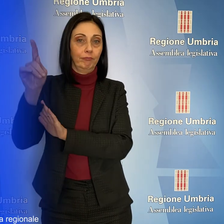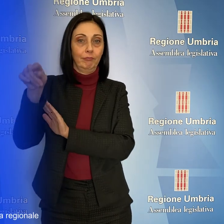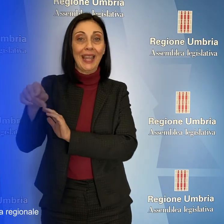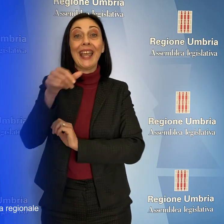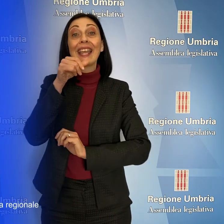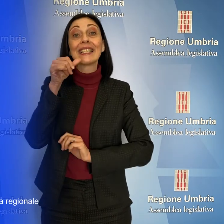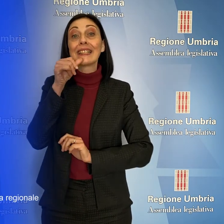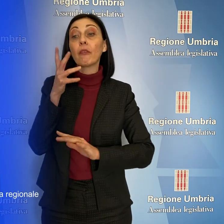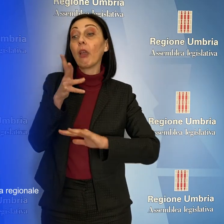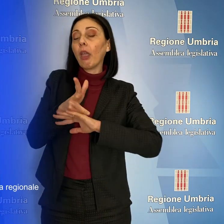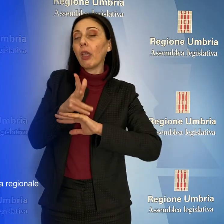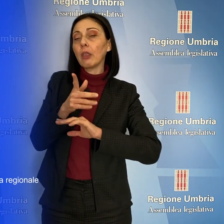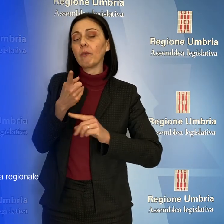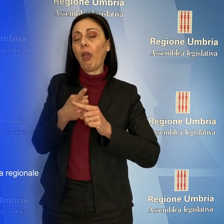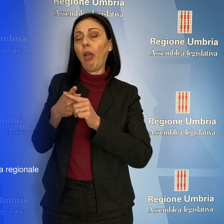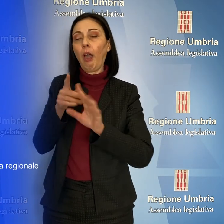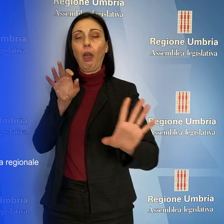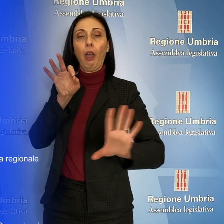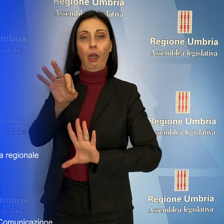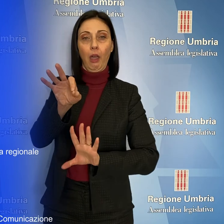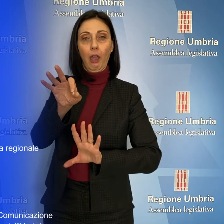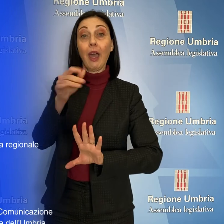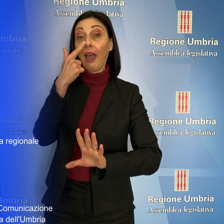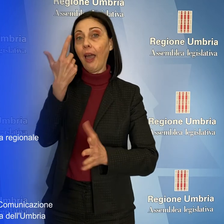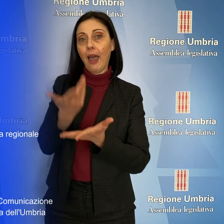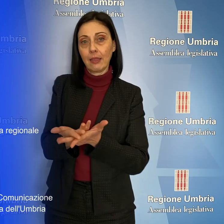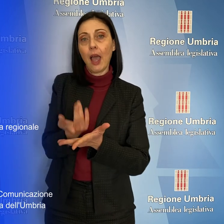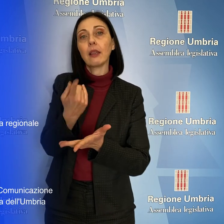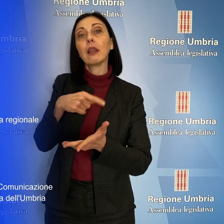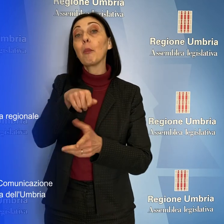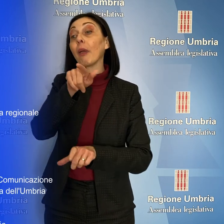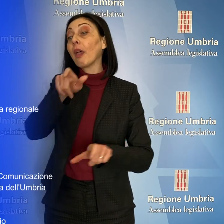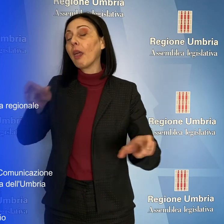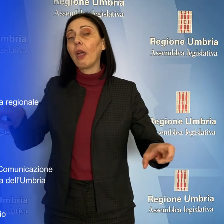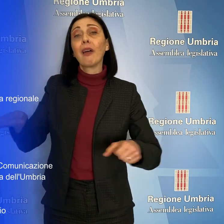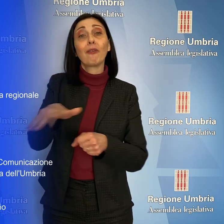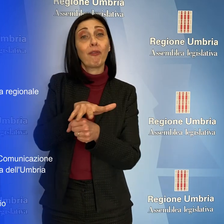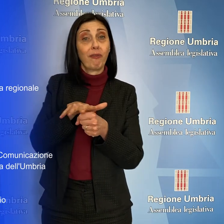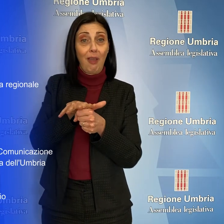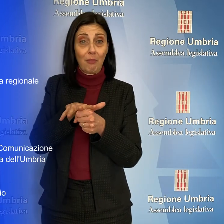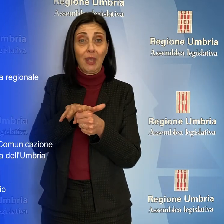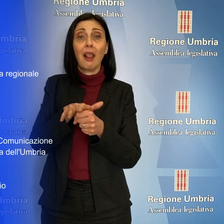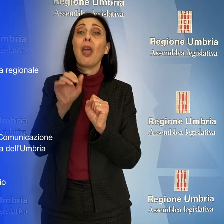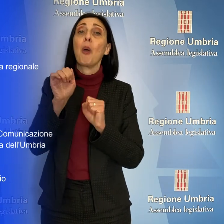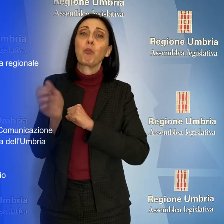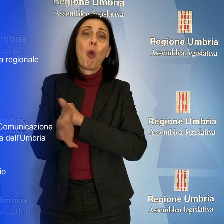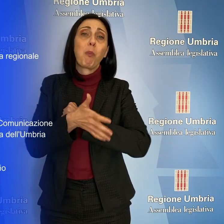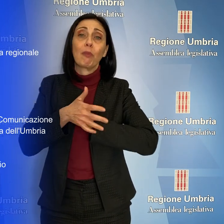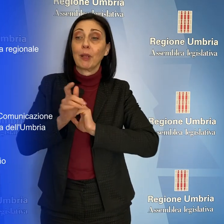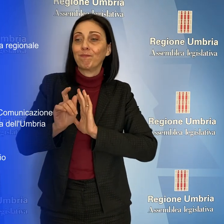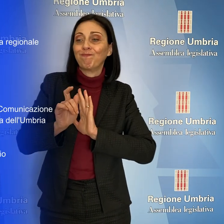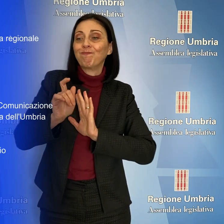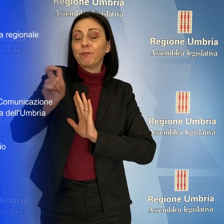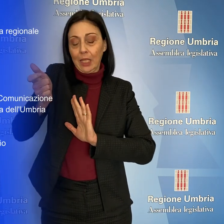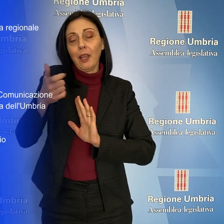mirati, utili a far ripartire l'economia e dare possibilità alle famiglie di uscire dalla povertà e riproporsi sul mercato.